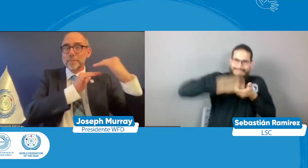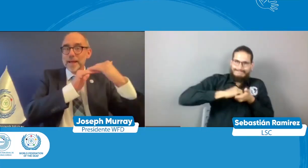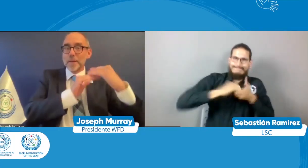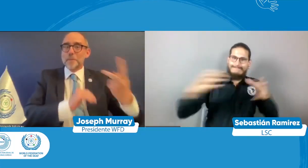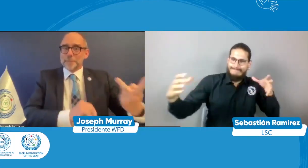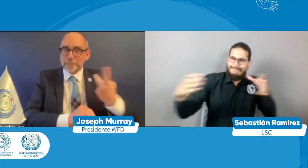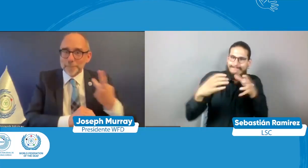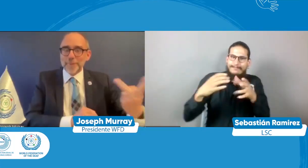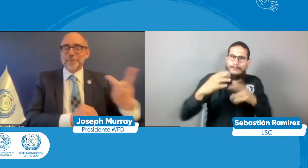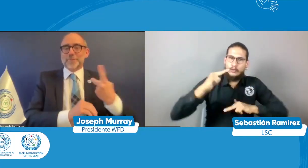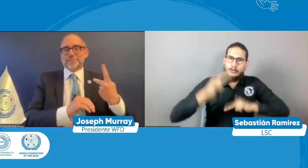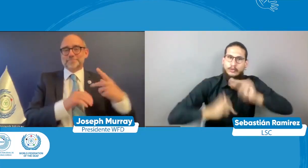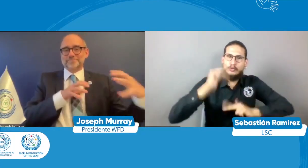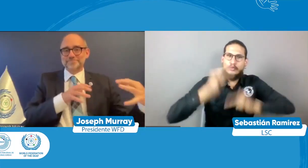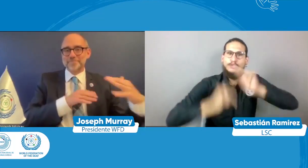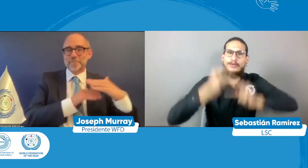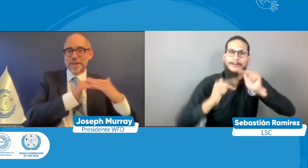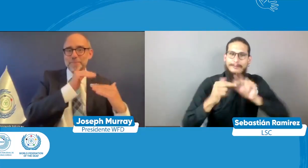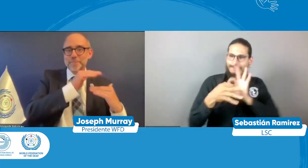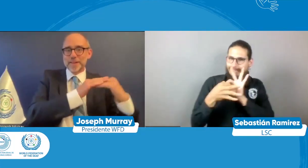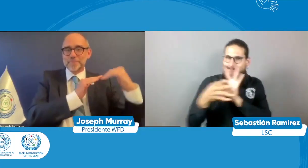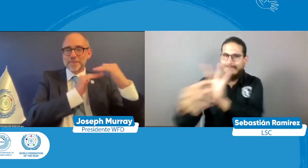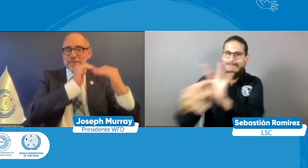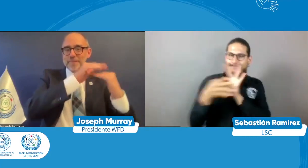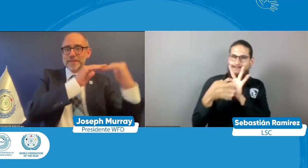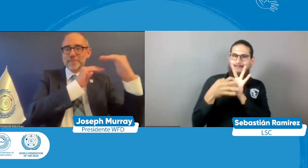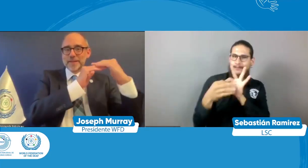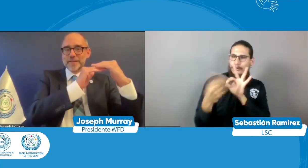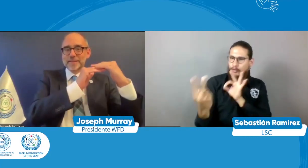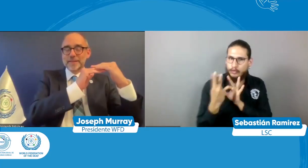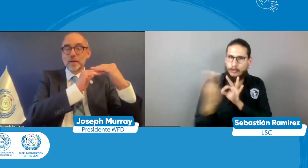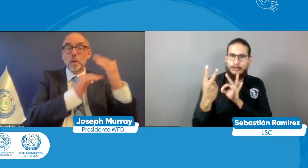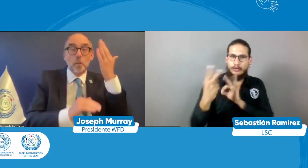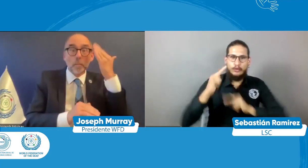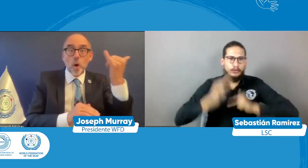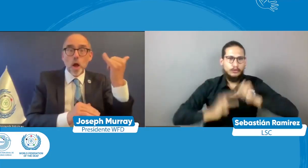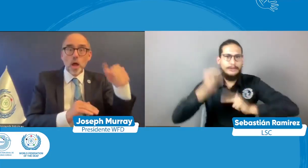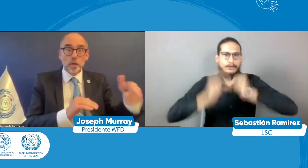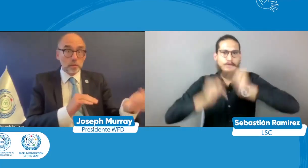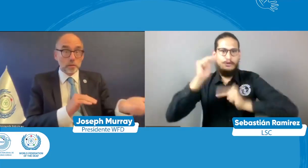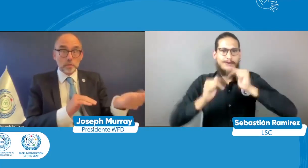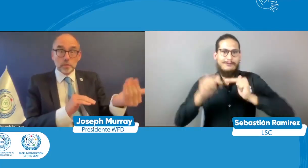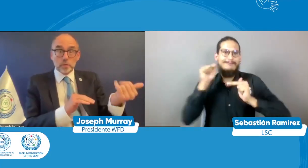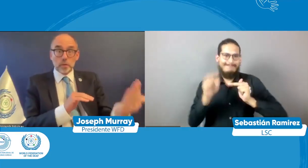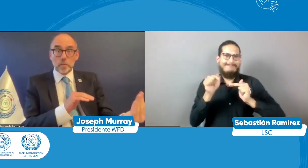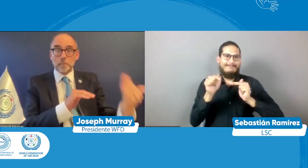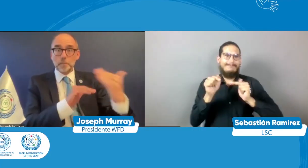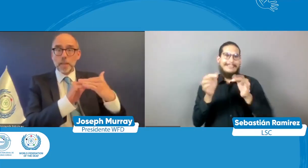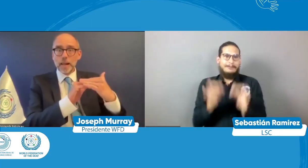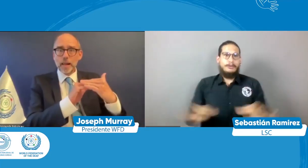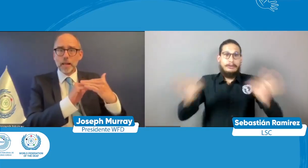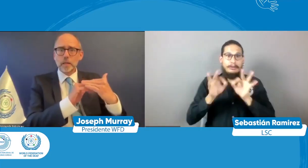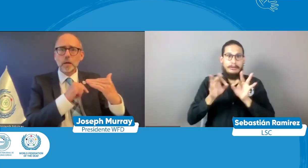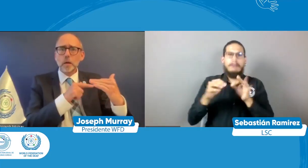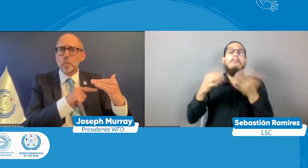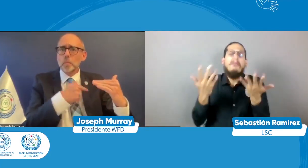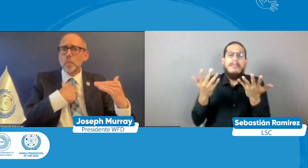sociales necesitamos de esos actores sociales para construir necesitamos trabajar mancomunadamente con ellos